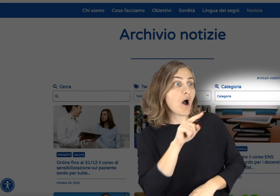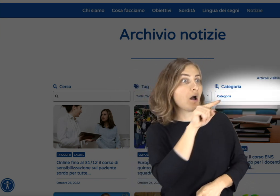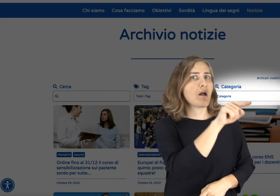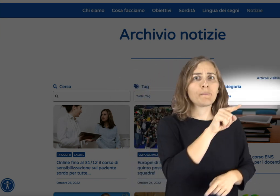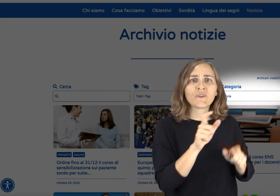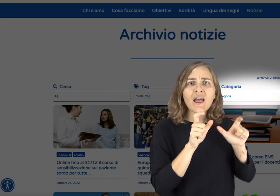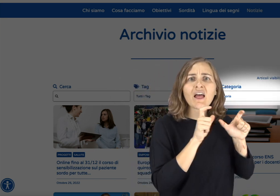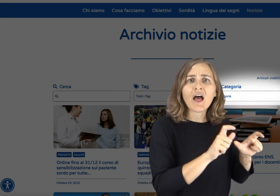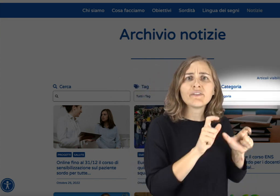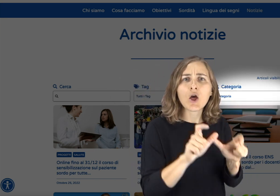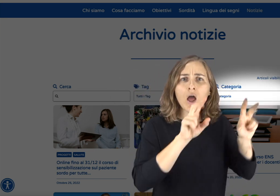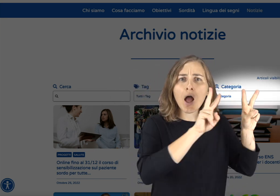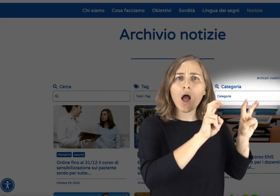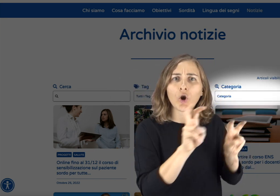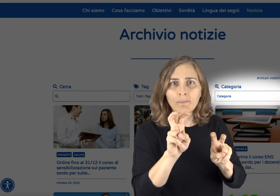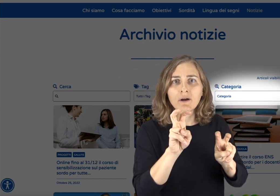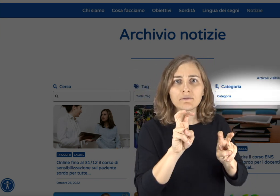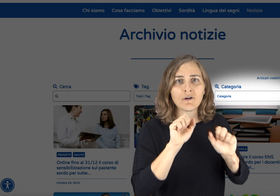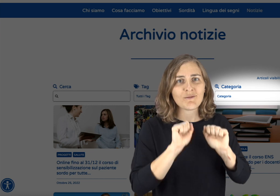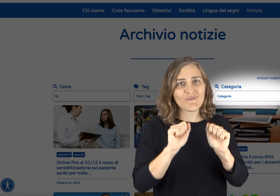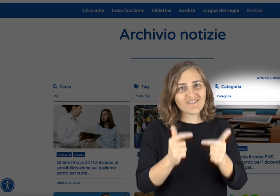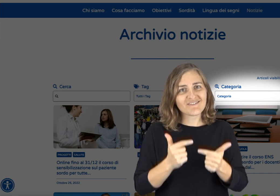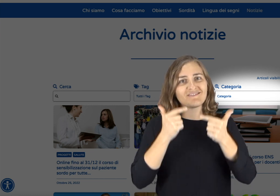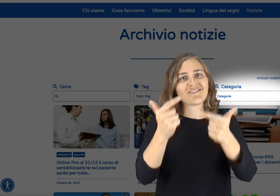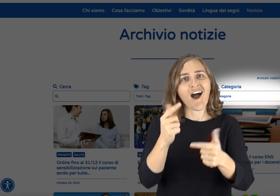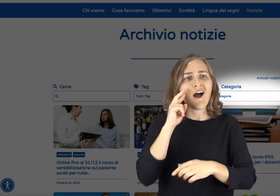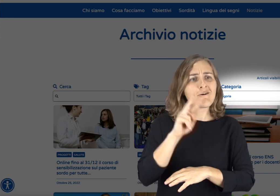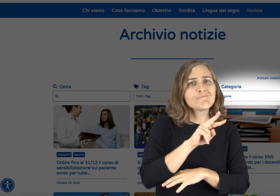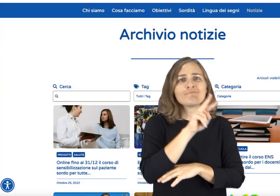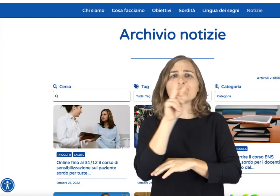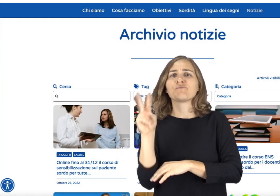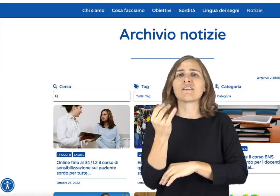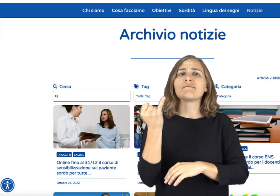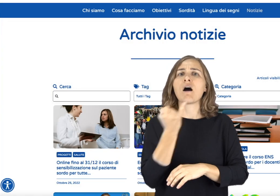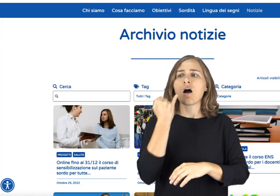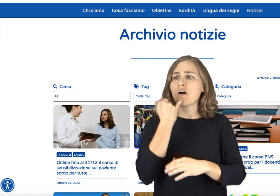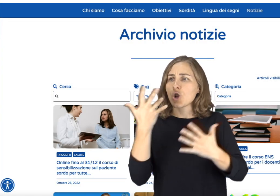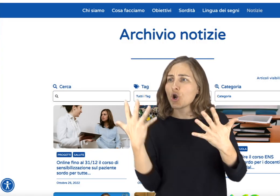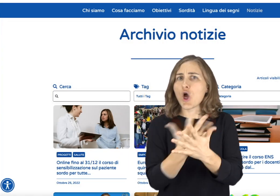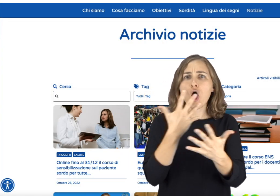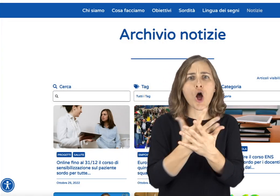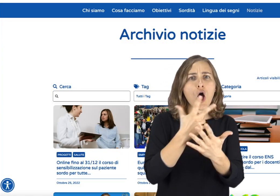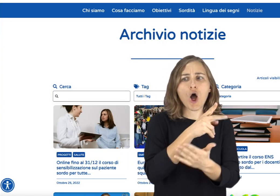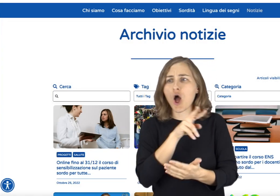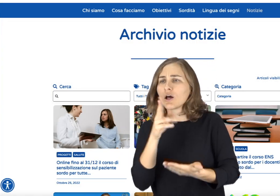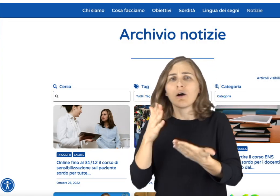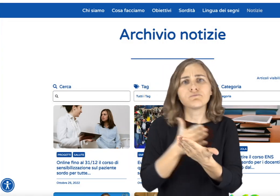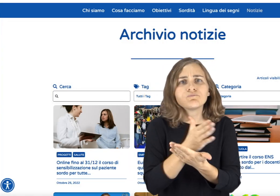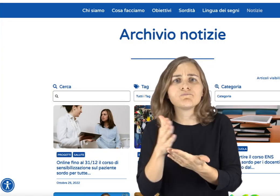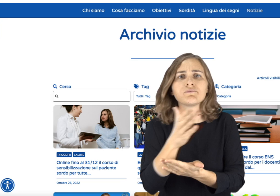Poi, grazie alla presenza dei tag e delle categorie, l'utente potrà navigare agilmente fra le notizie e restare